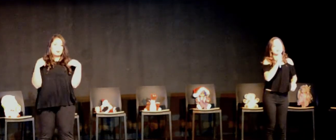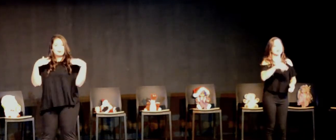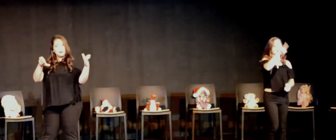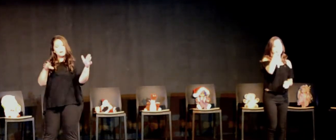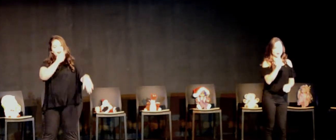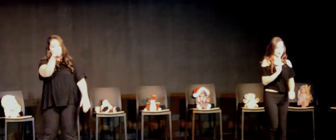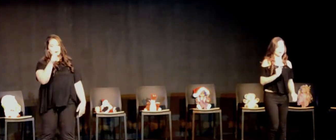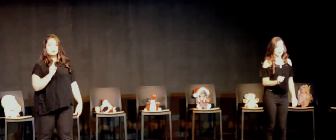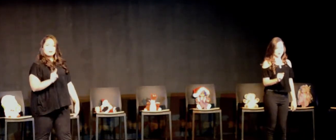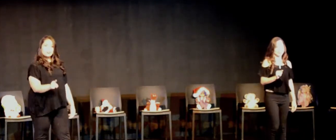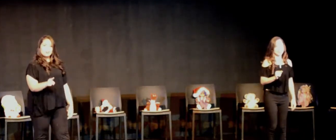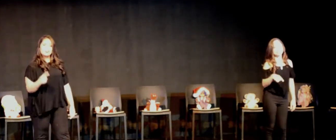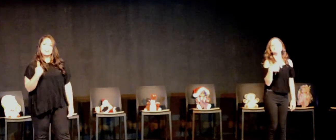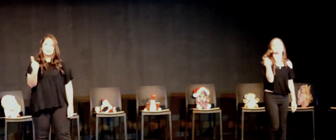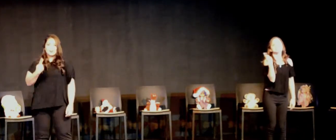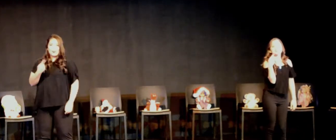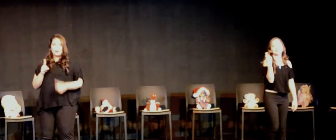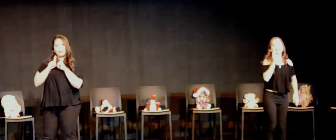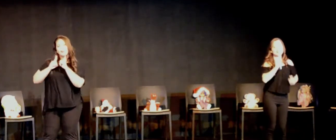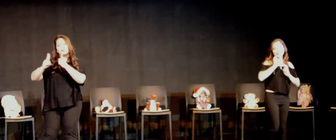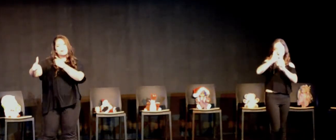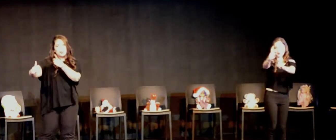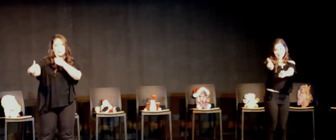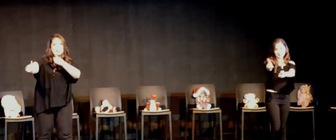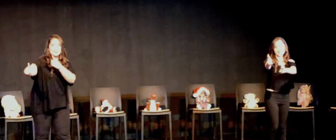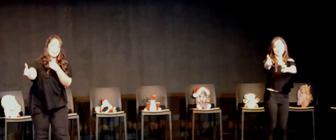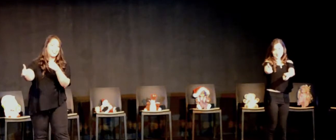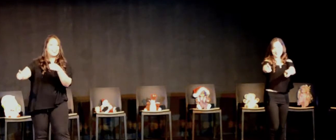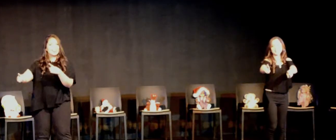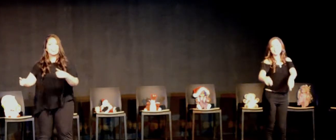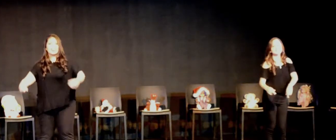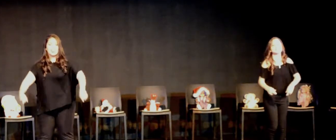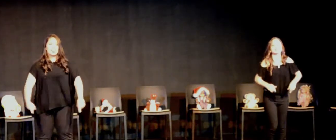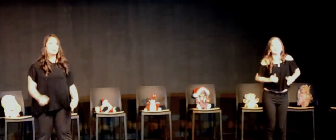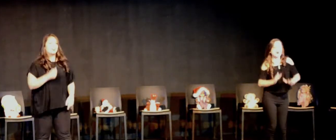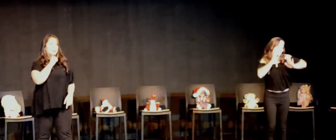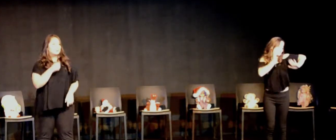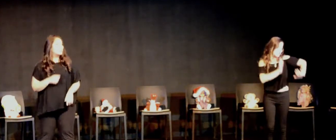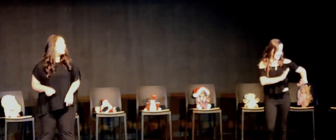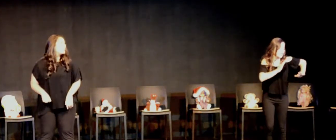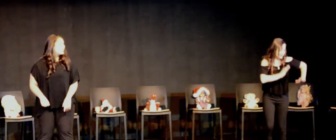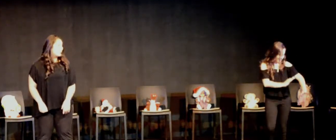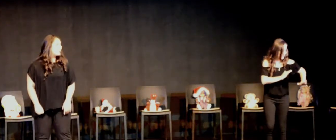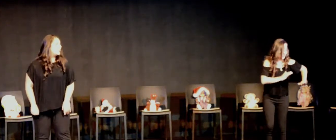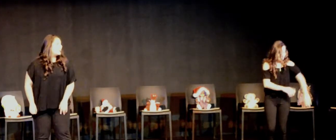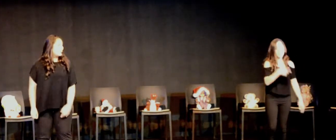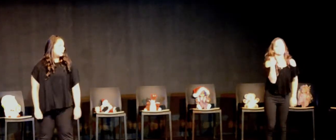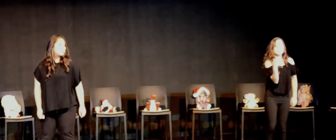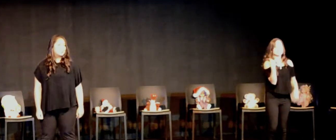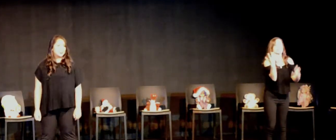habrá preguntas Solo respuestas No descansaré No Solo